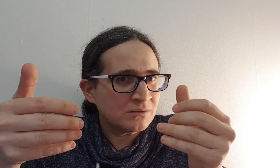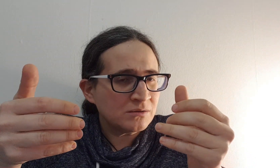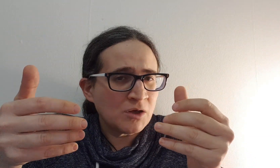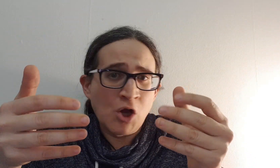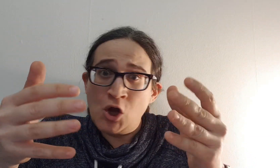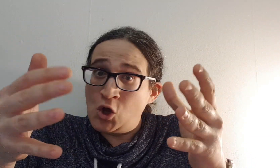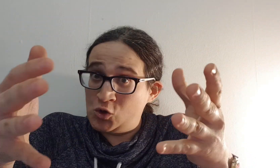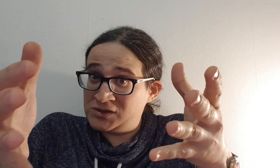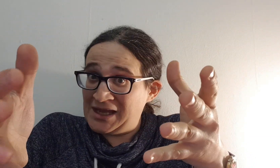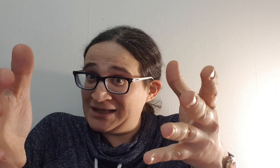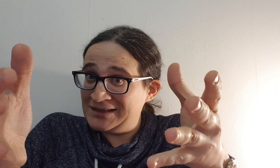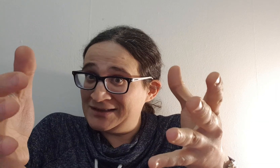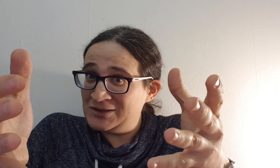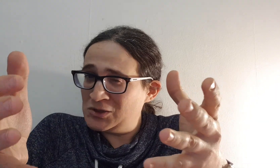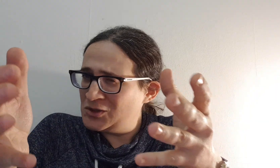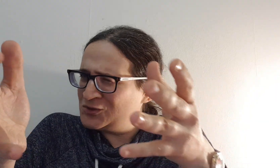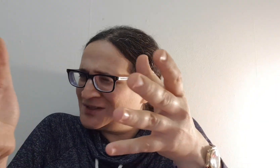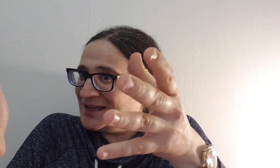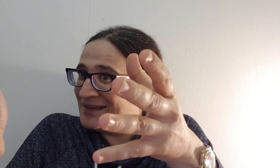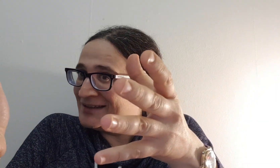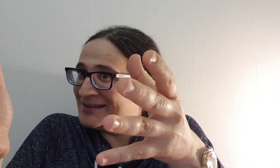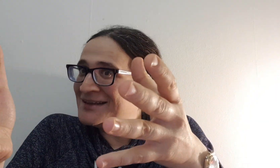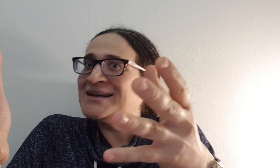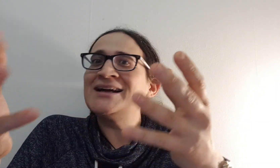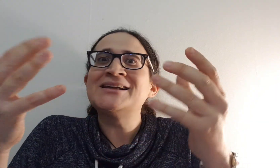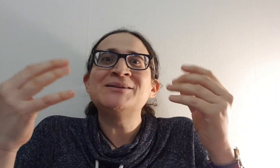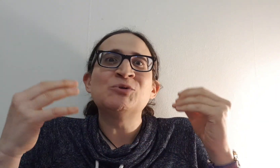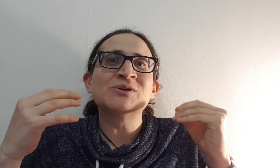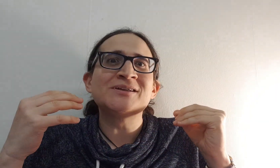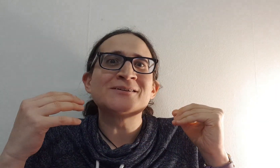אותך אותך אני מוכיר